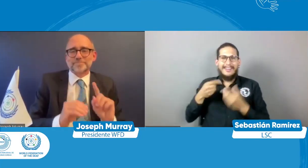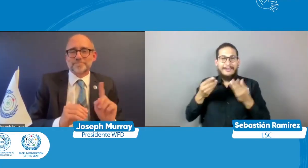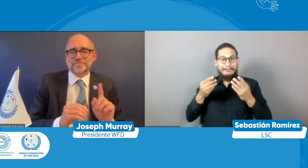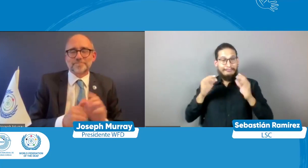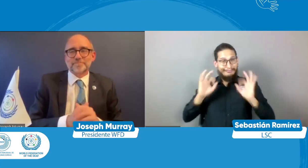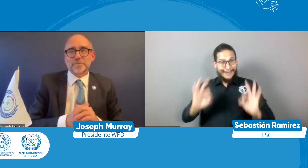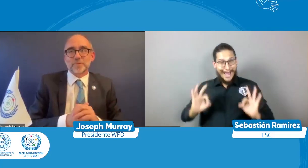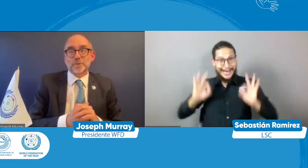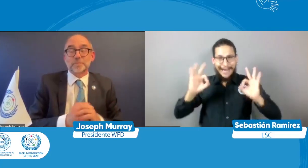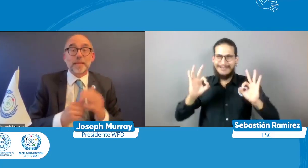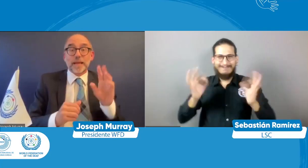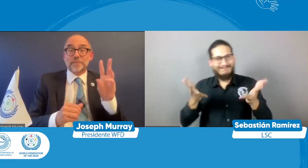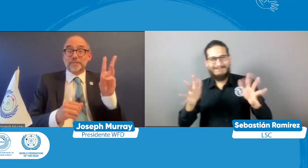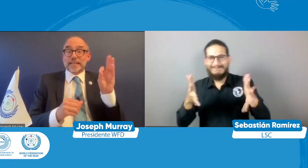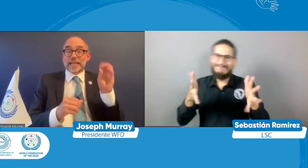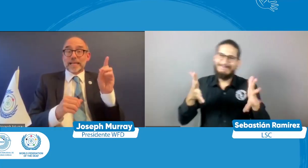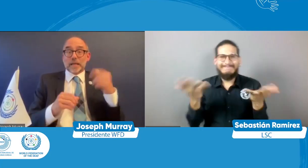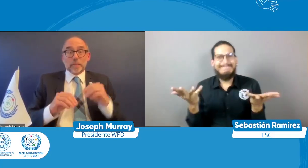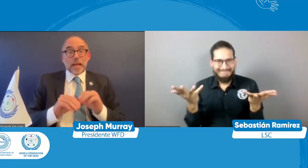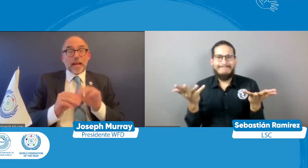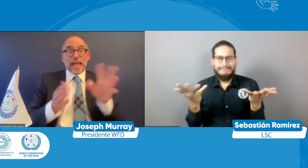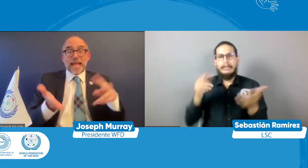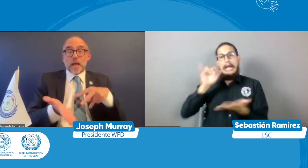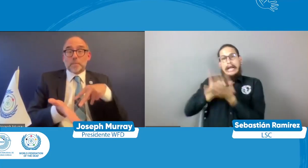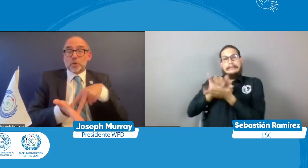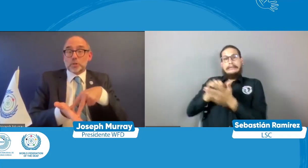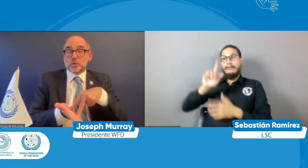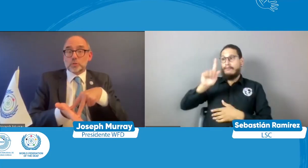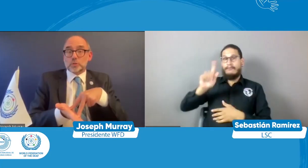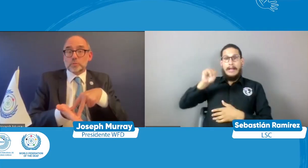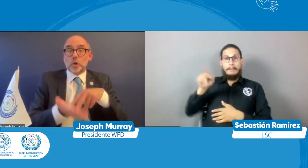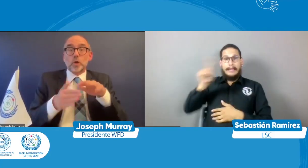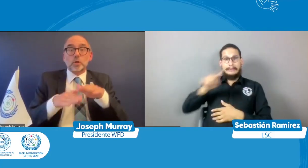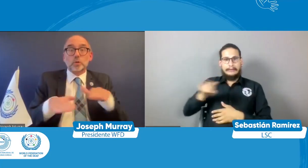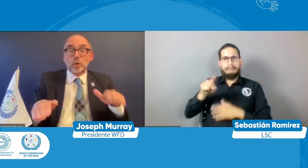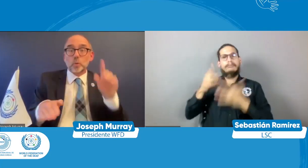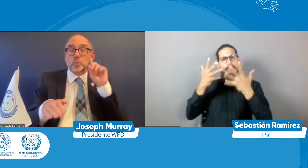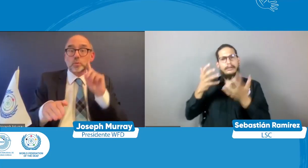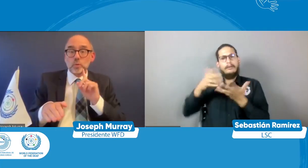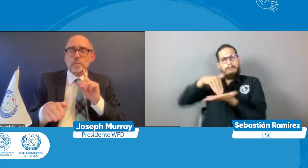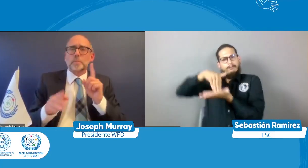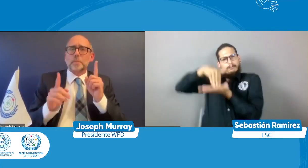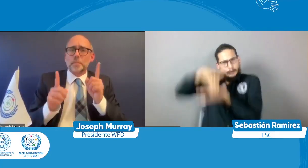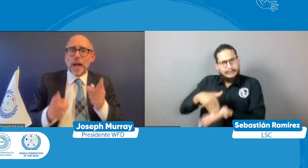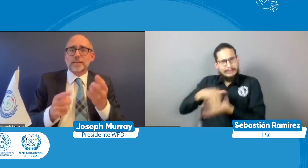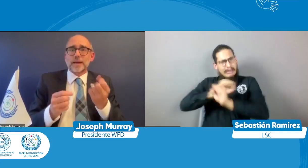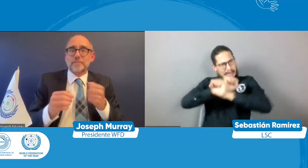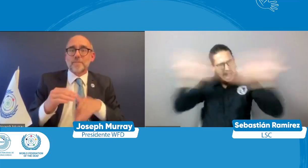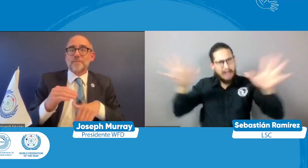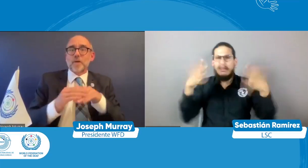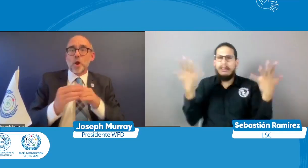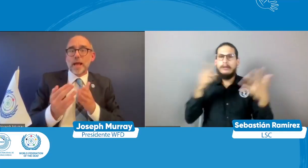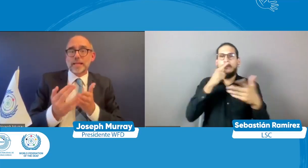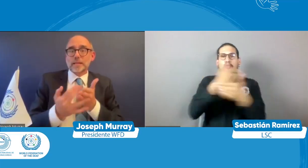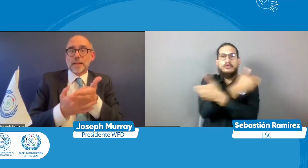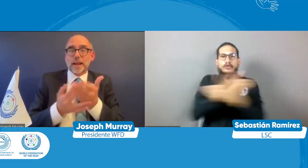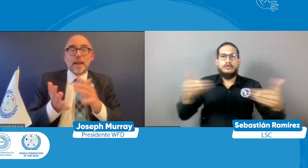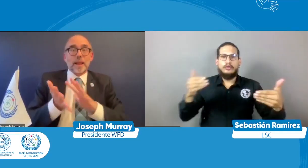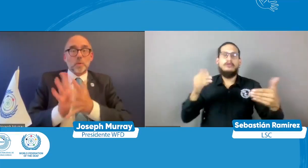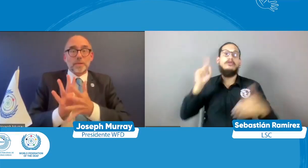de esta manera pues encontramos que hay muchas barreras en el entorno para la participación de la persona sorda de allí este documento